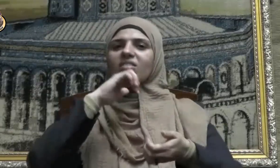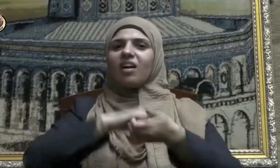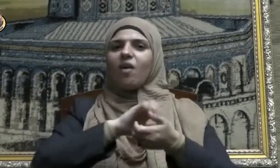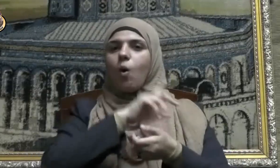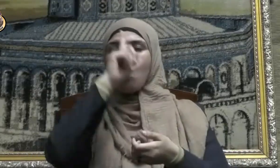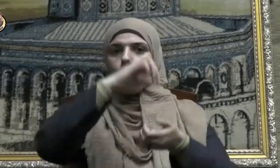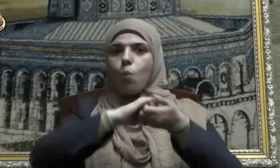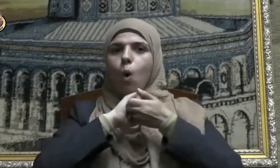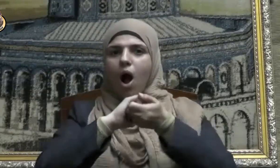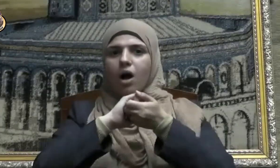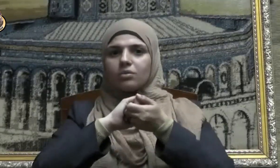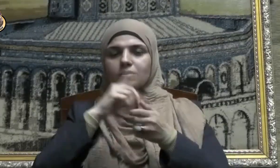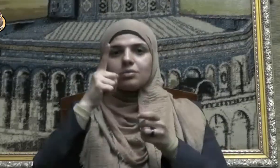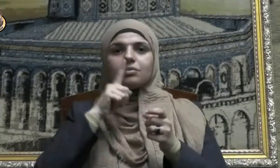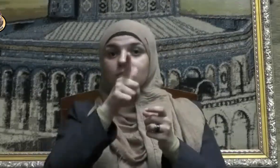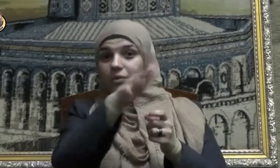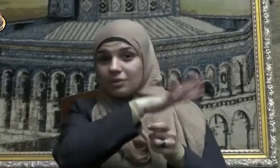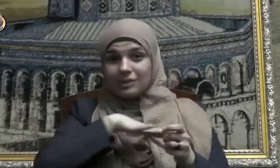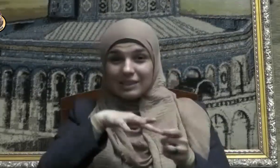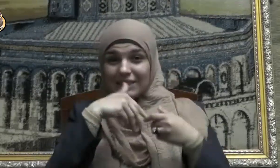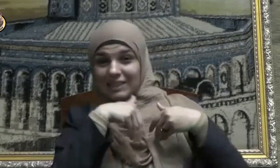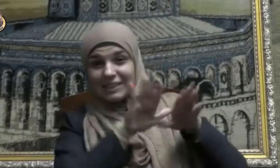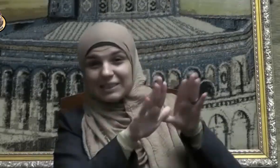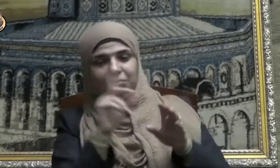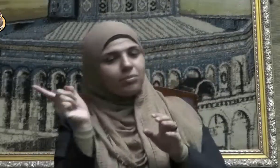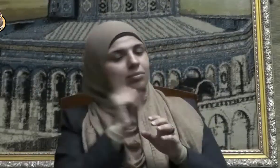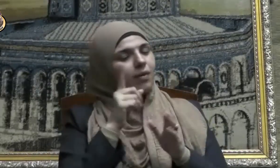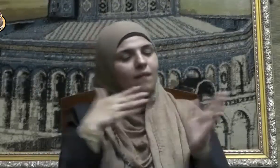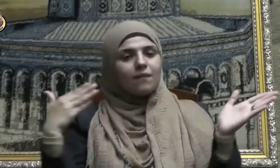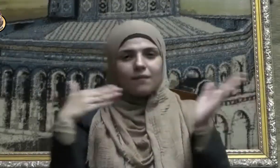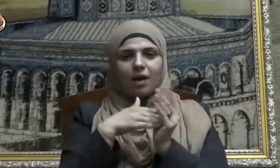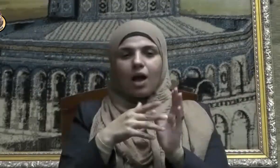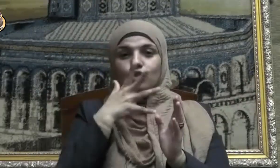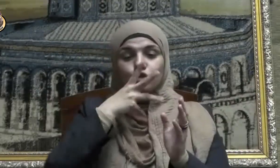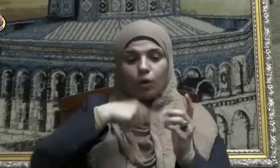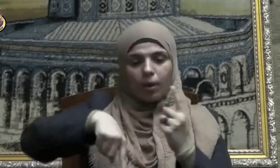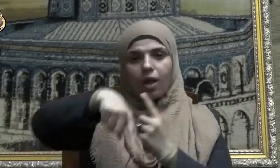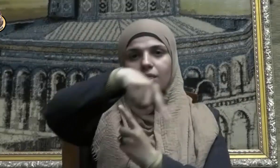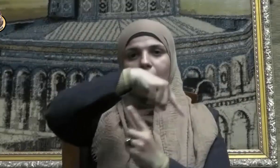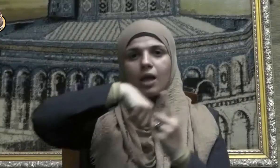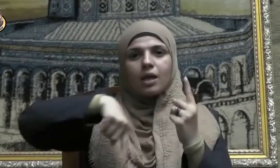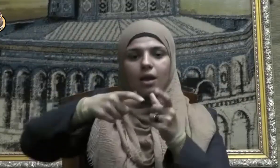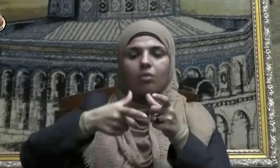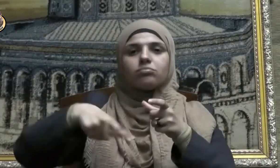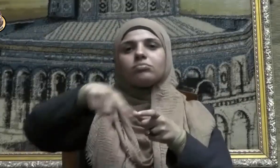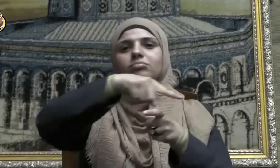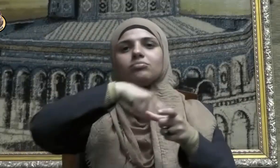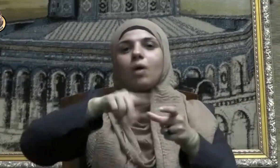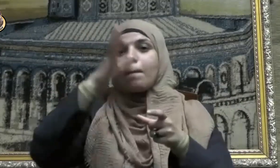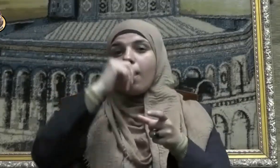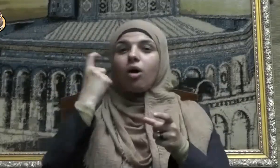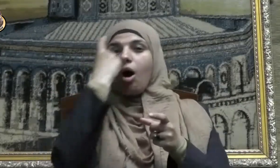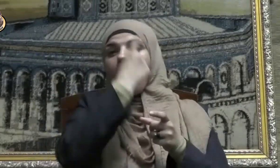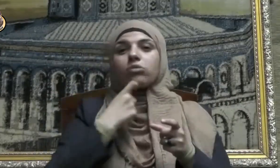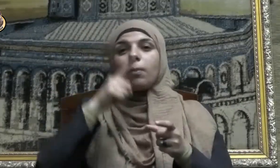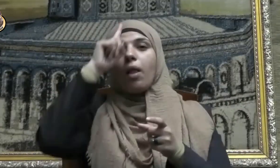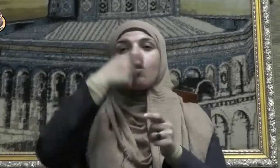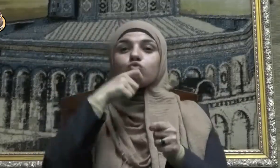هذا الصنف من الناس بأن الدائرة عليهم وأن غضب الله عز وجل يحيق